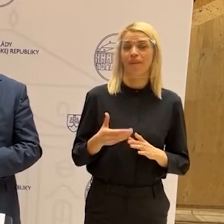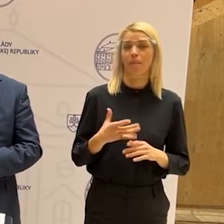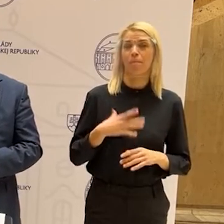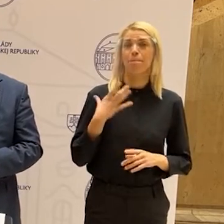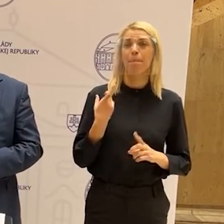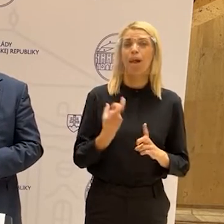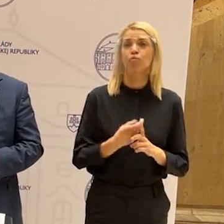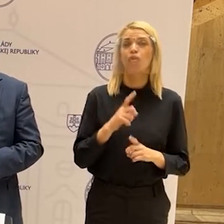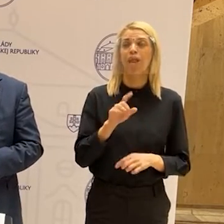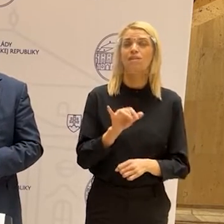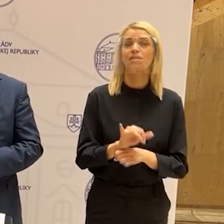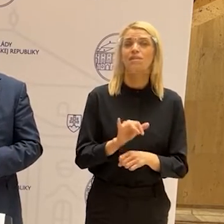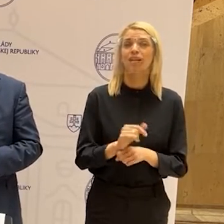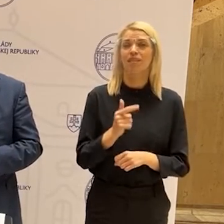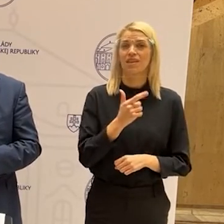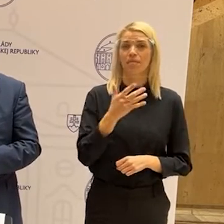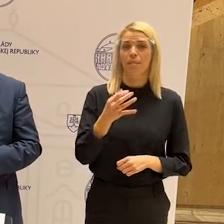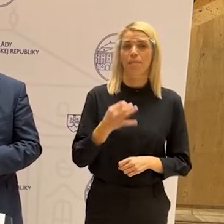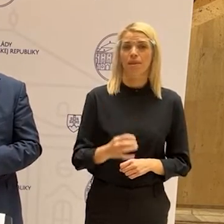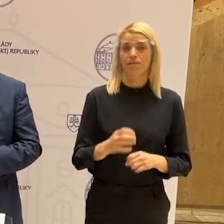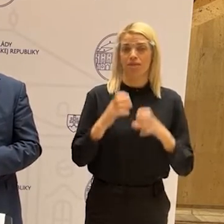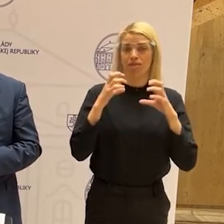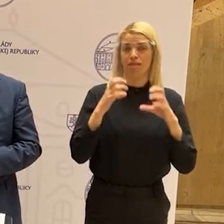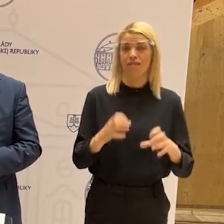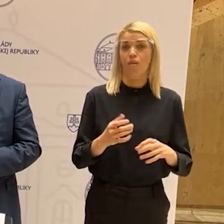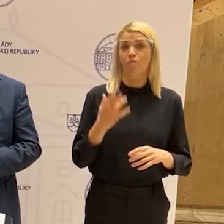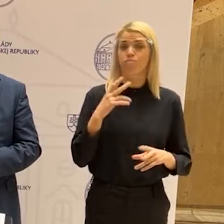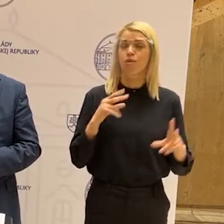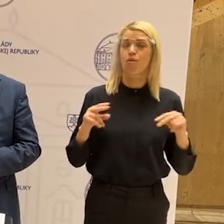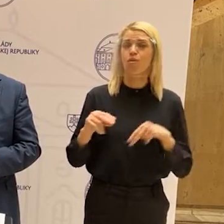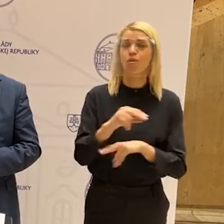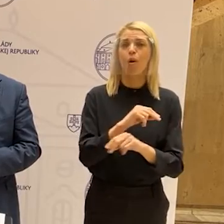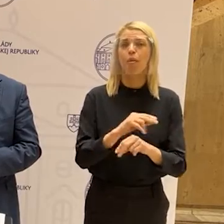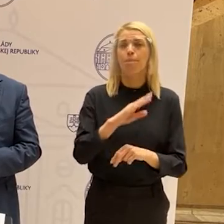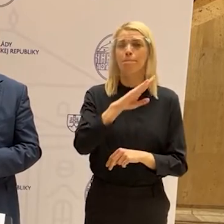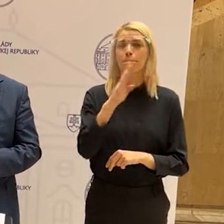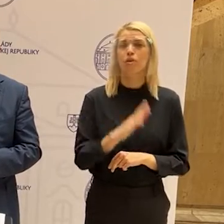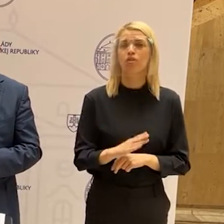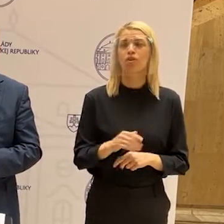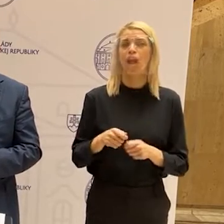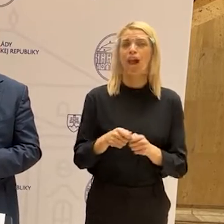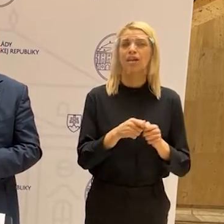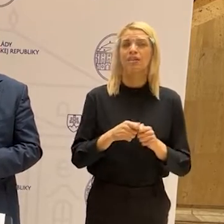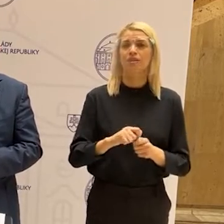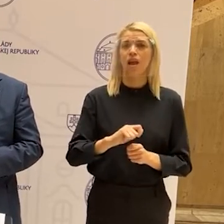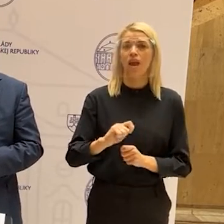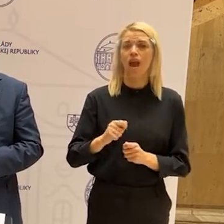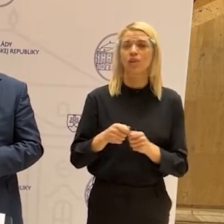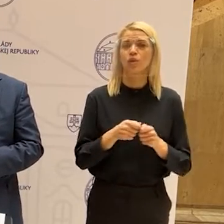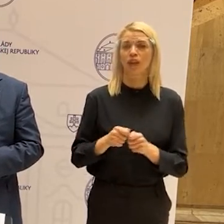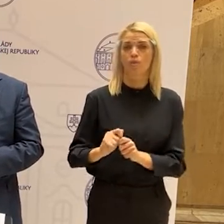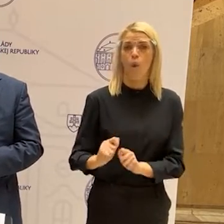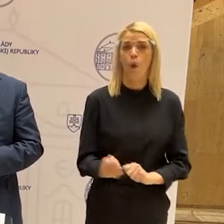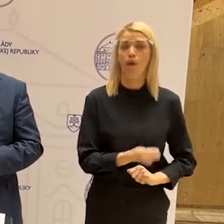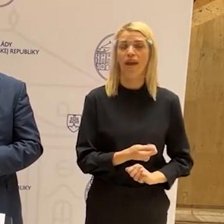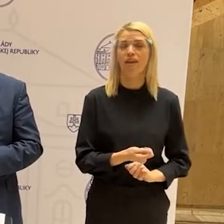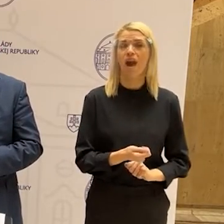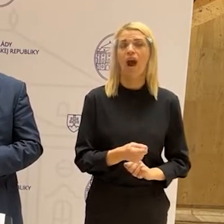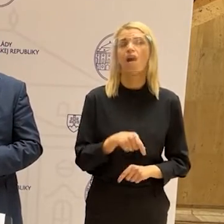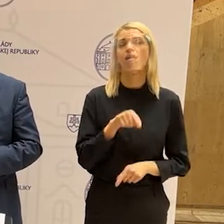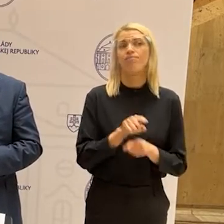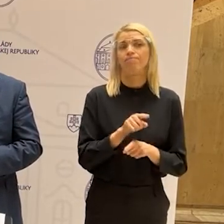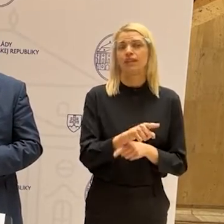zatiaľ pre divákov, aj po debatách s Profesionálnou asociáciou hokeja, že toto im